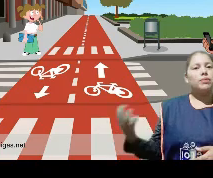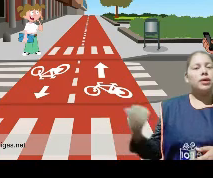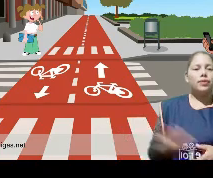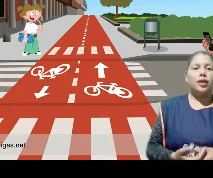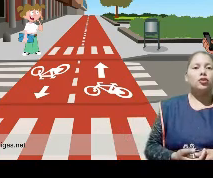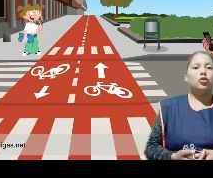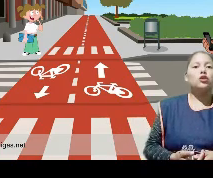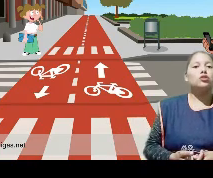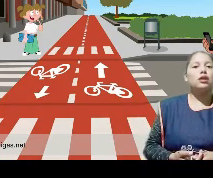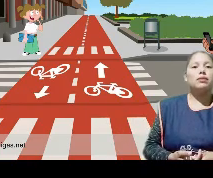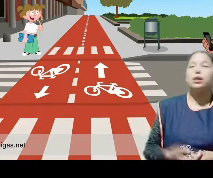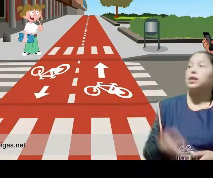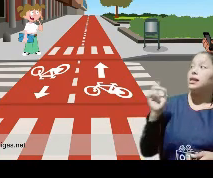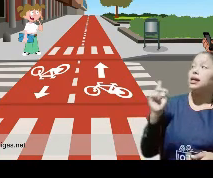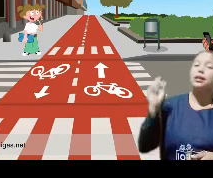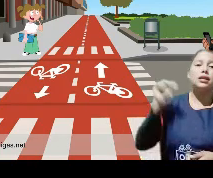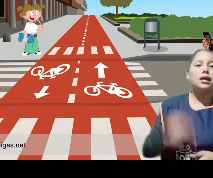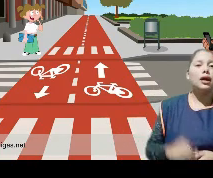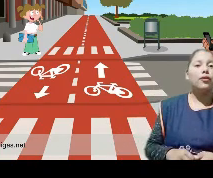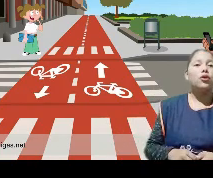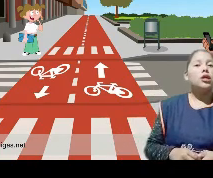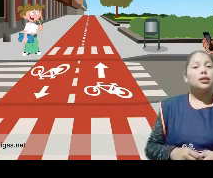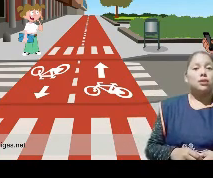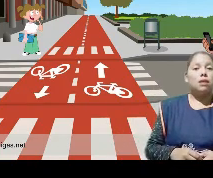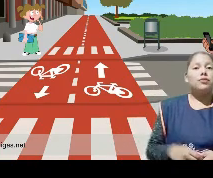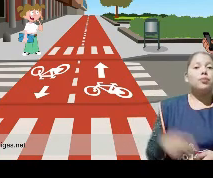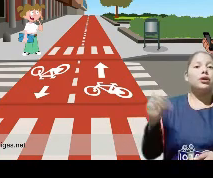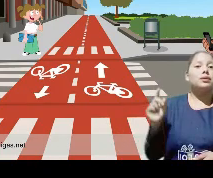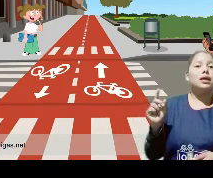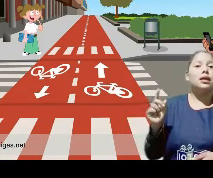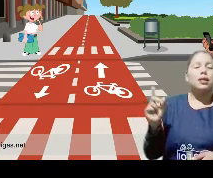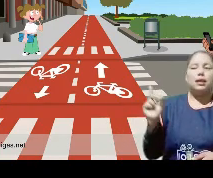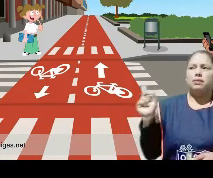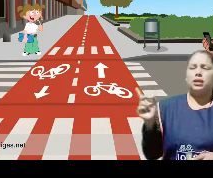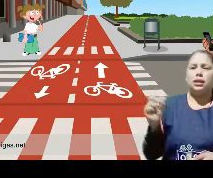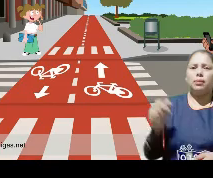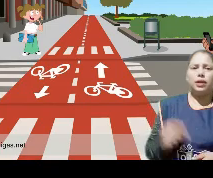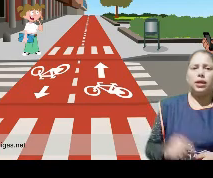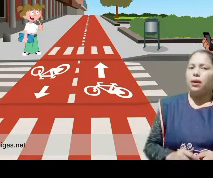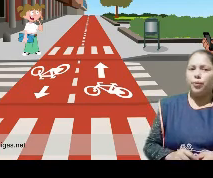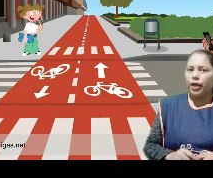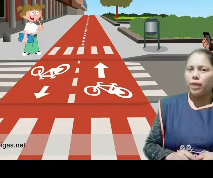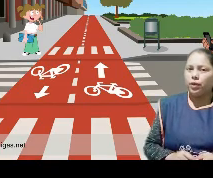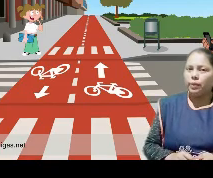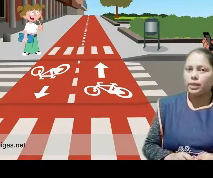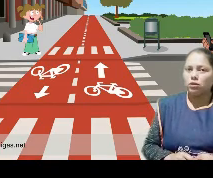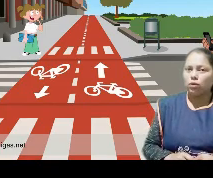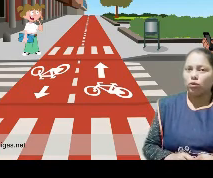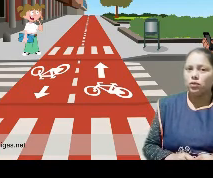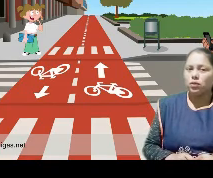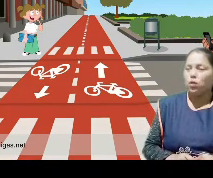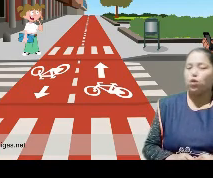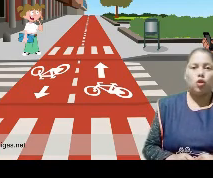otro ambiente, donde solamente, y está el cártel indicando, que solamente puede pasar la bicicleta por ahí, y por ahí podrían pasar